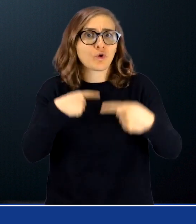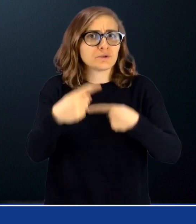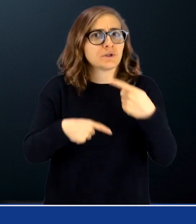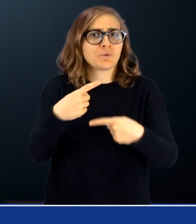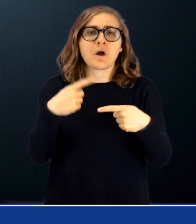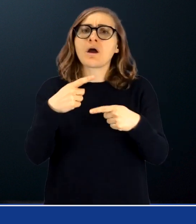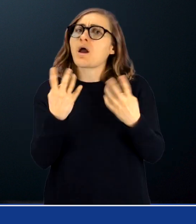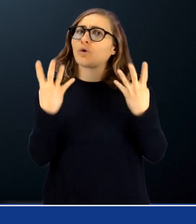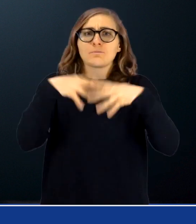una nuova domanda.